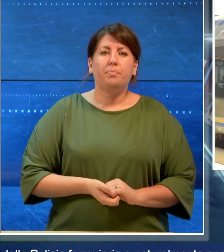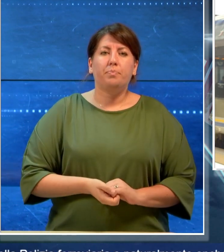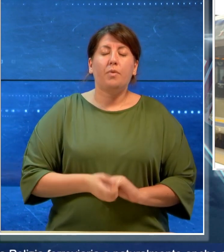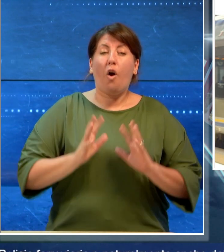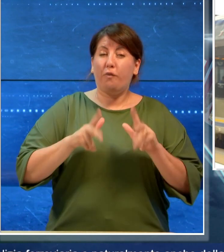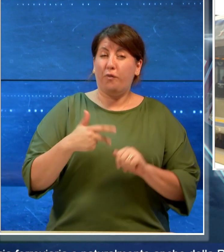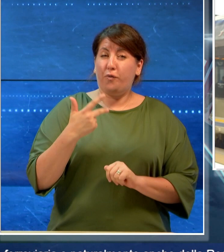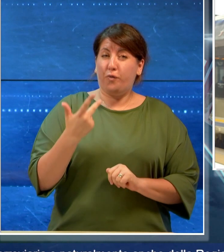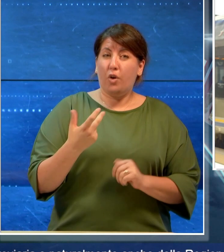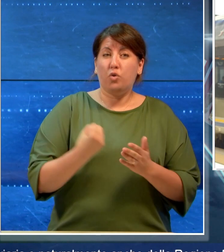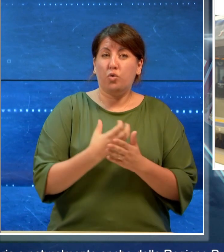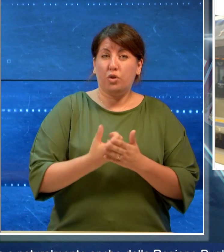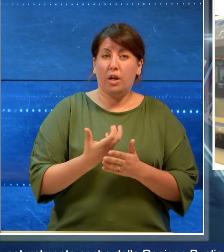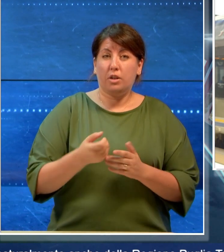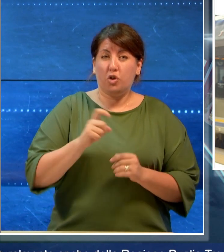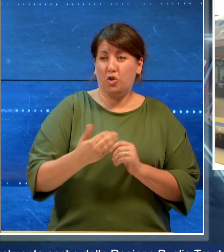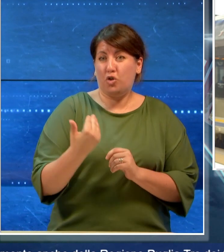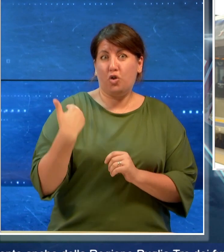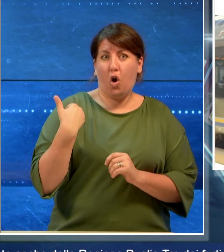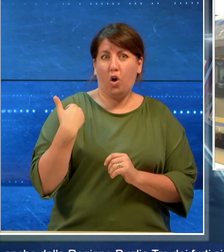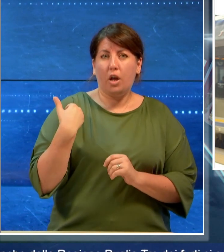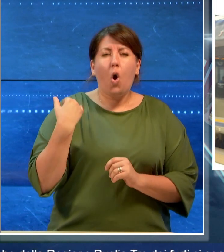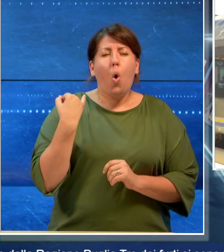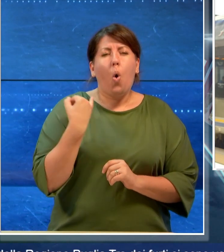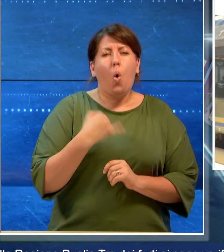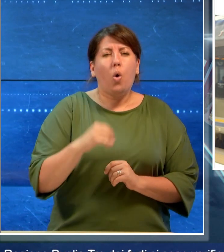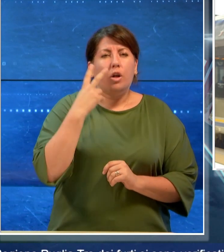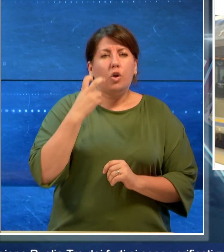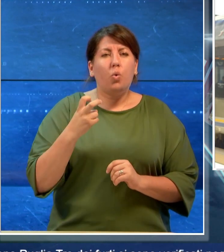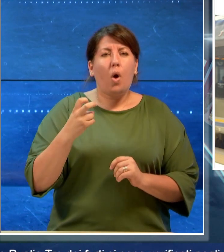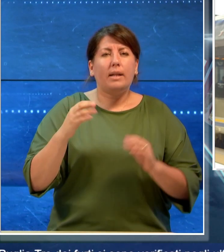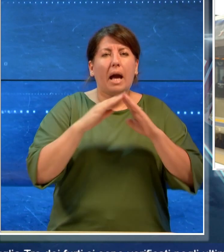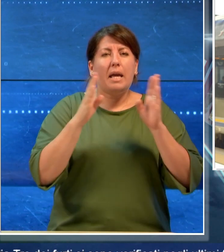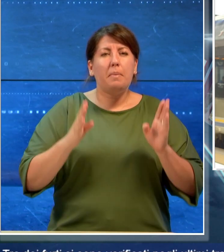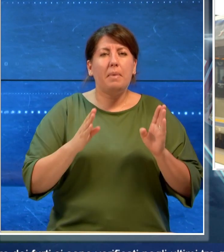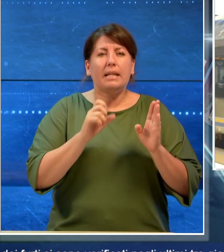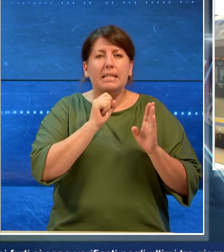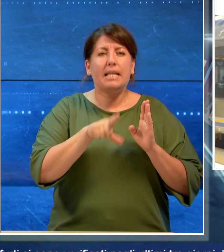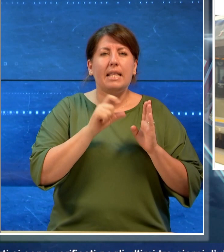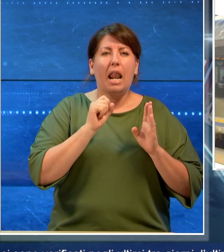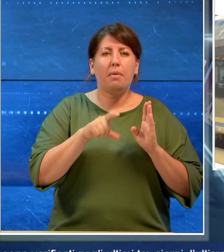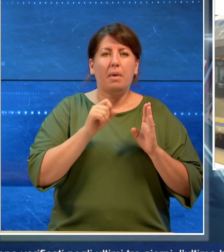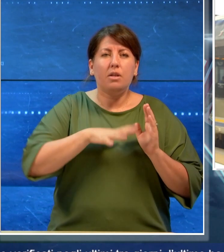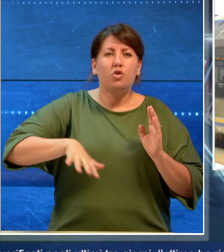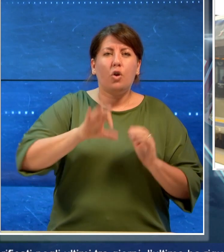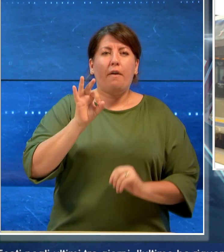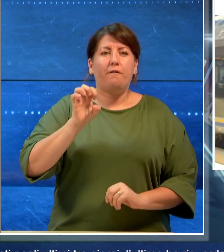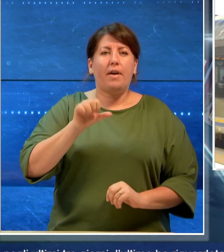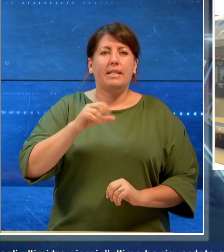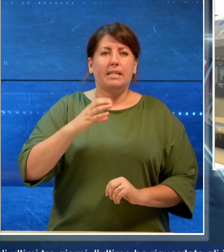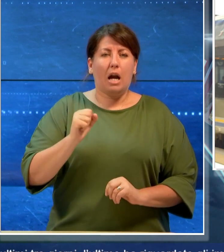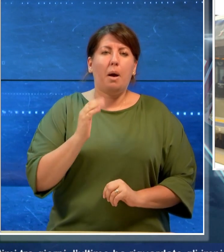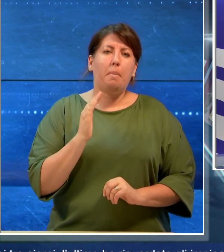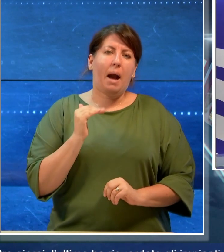verificati negli ultimi tre giorni, l'ultimo ha riguardato gli impianti di segnalamento nella zona di Fesca a Bari.